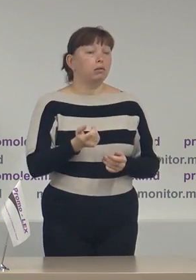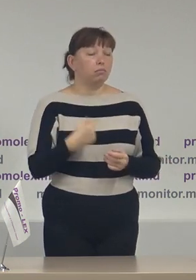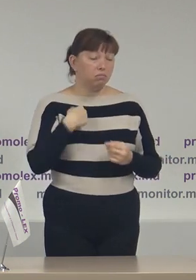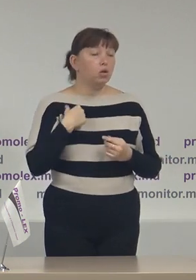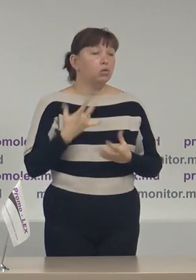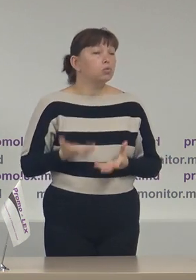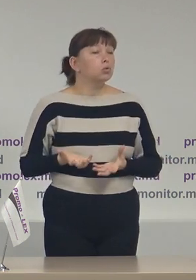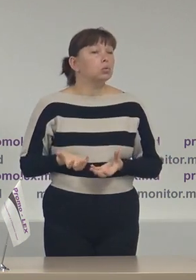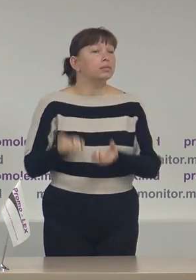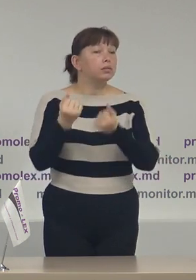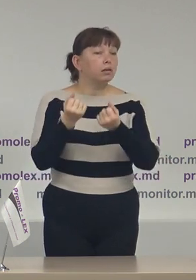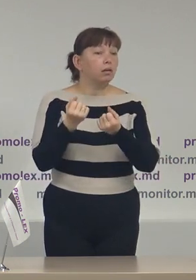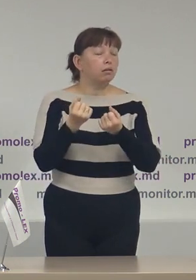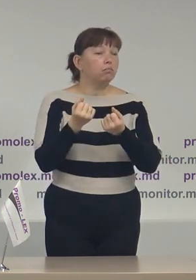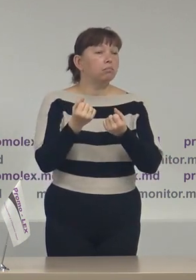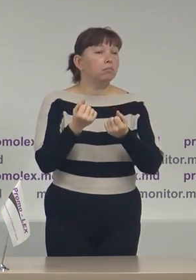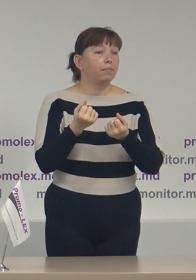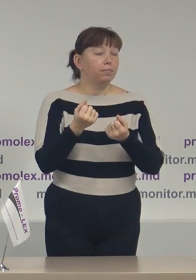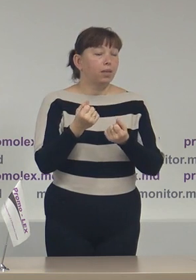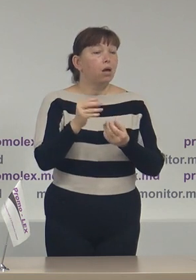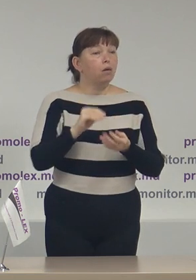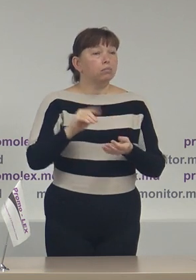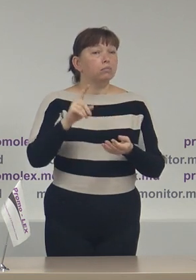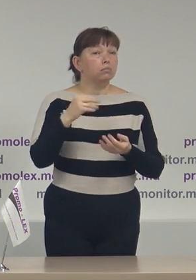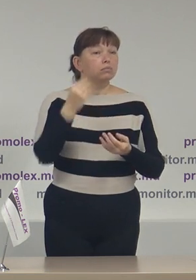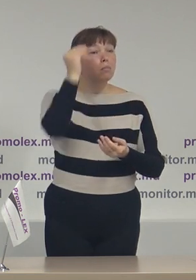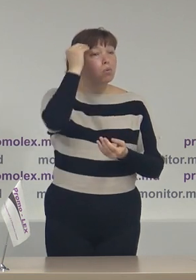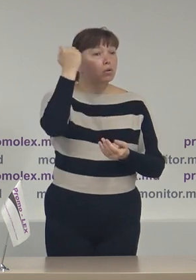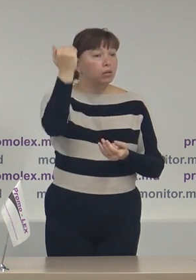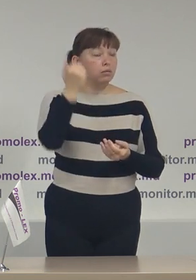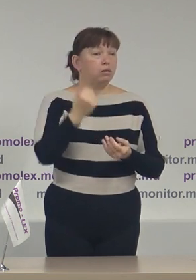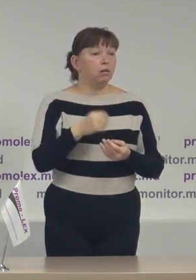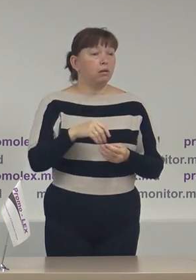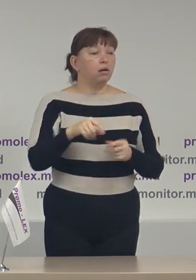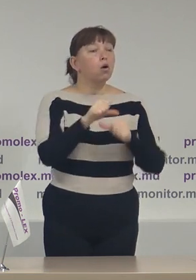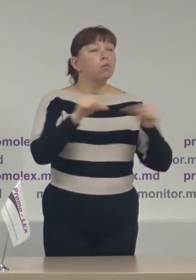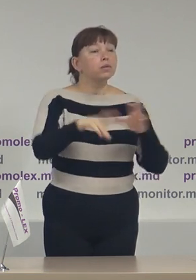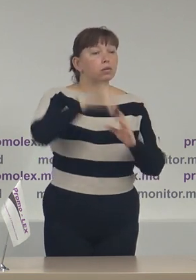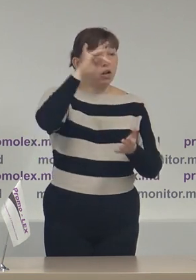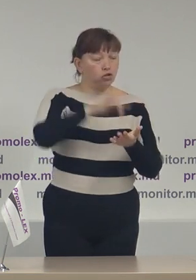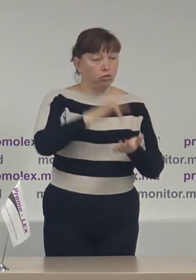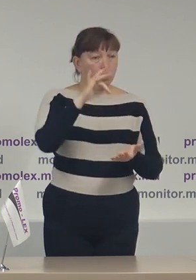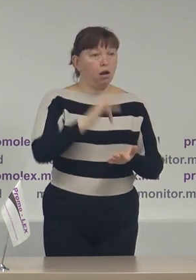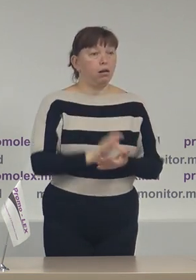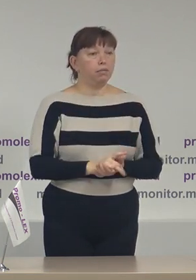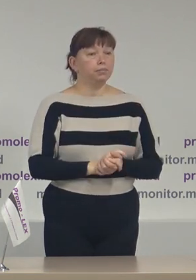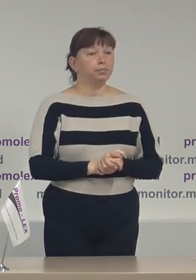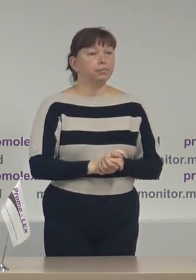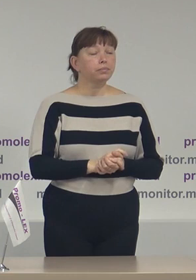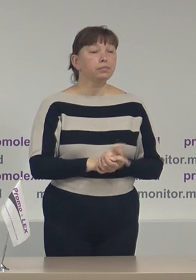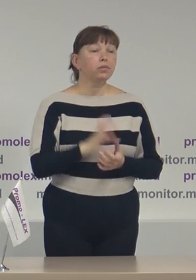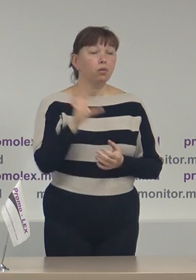susținem în linii mari poziția adoptată de către Comisia Electorală Centrală cu